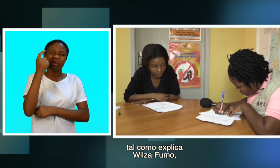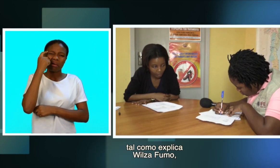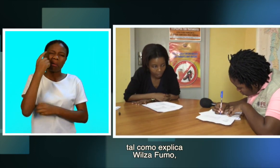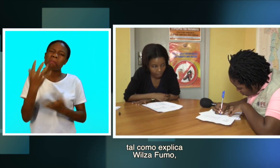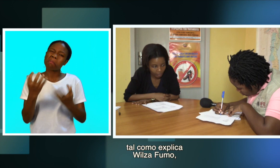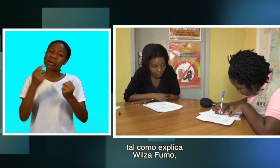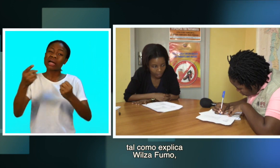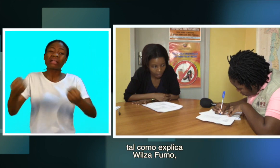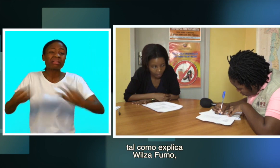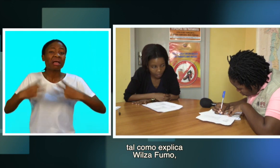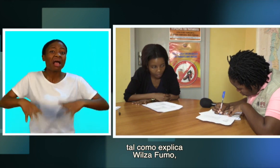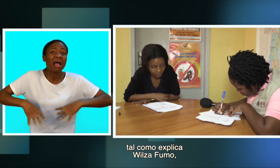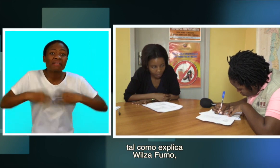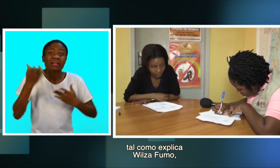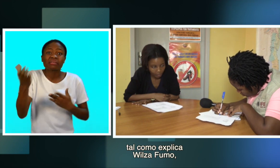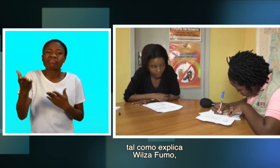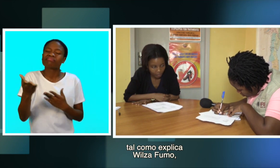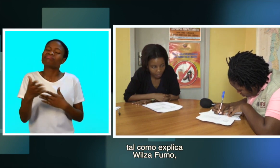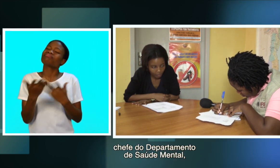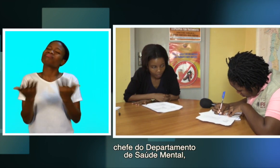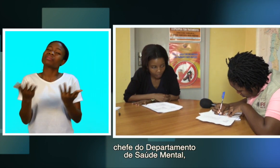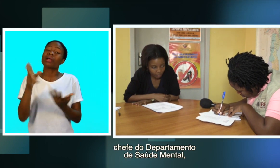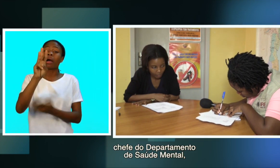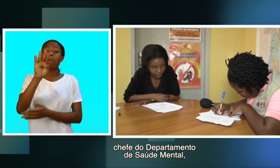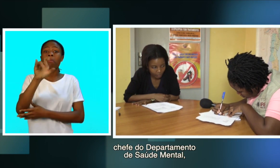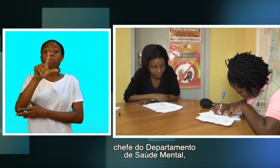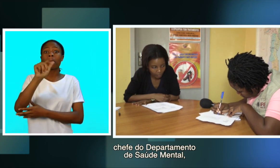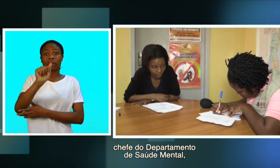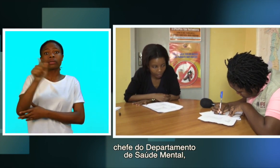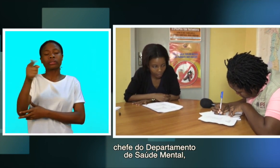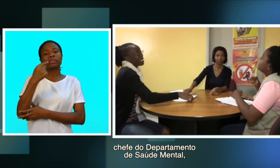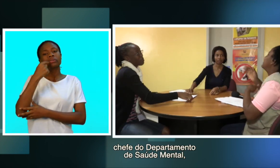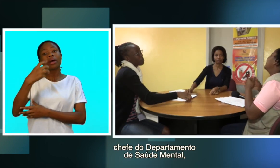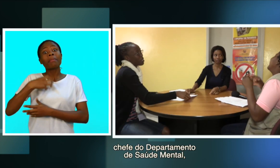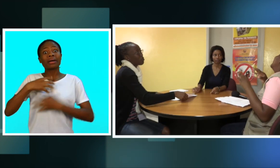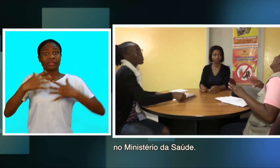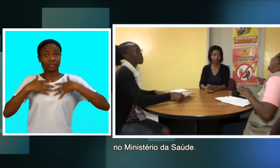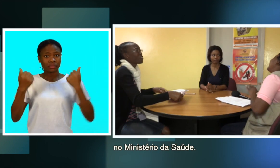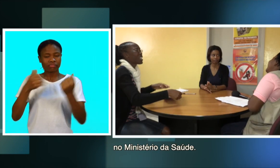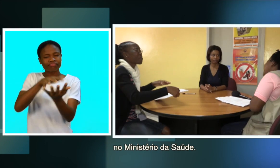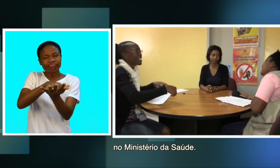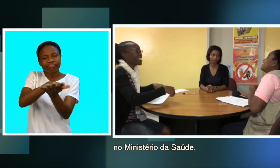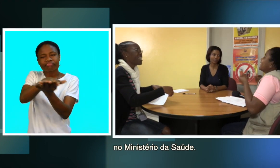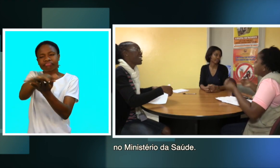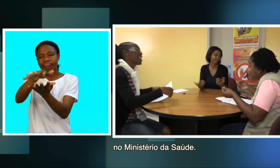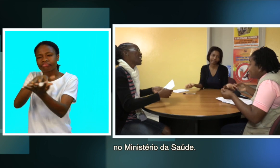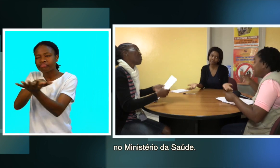Tal como explica Wils Afumo, chefe do Departamento de Saúde Mental no Ministério da Saúde.